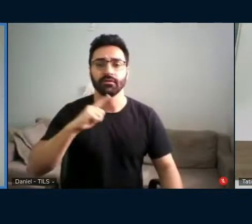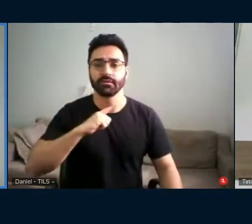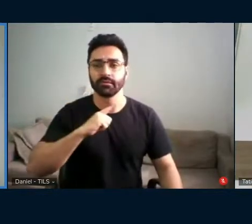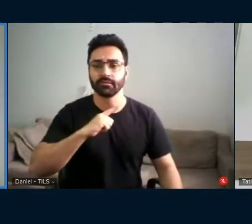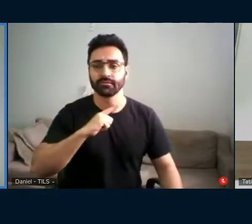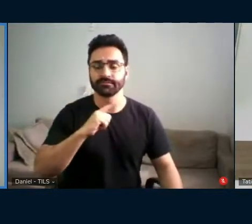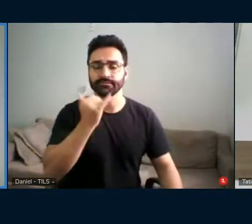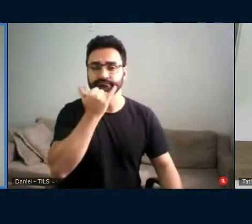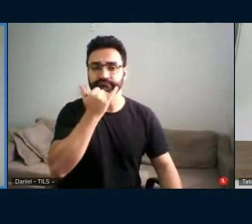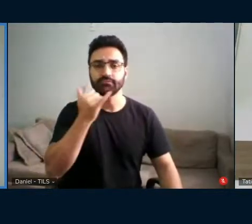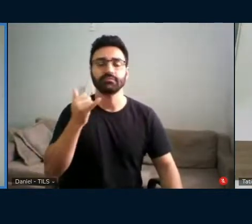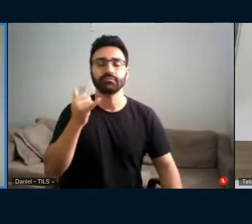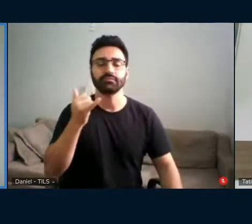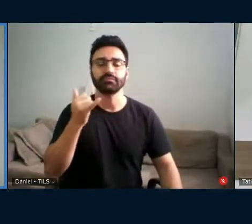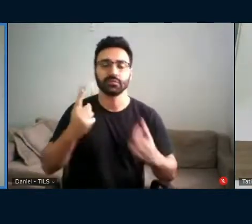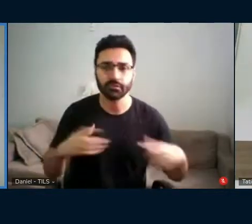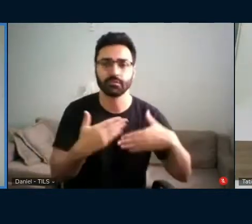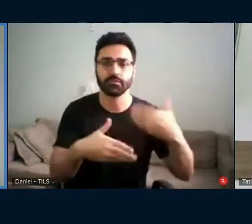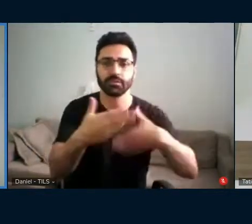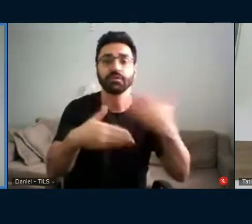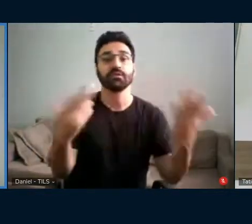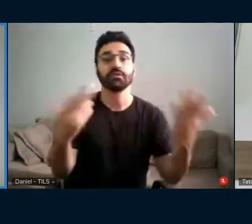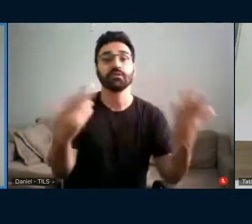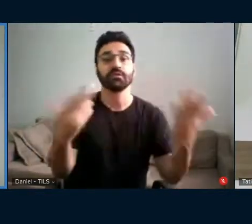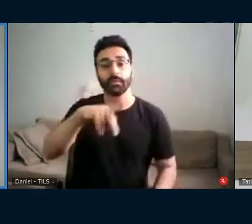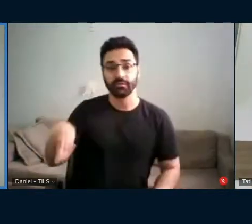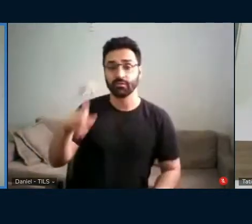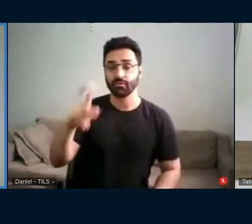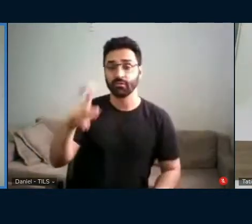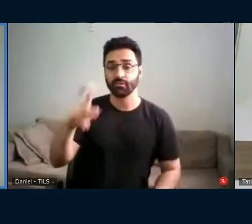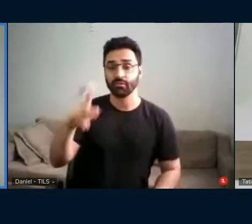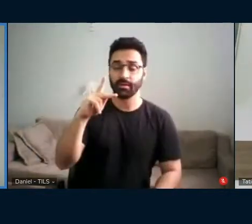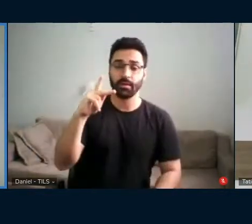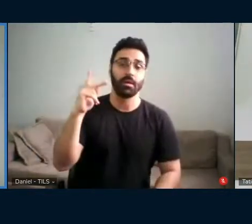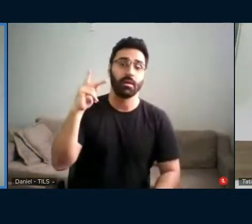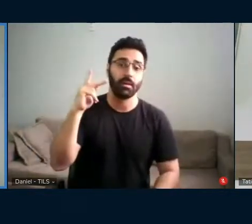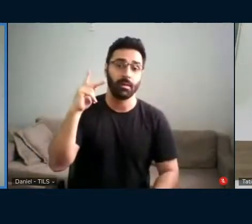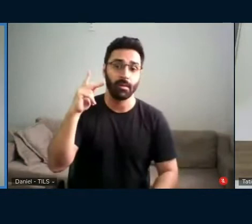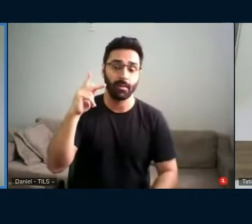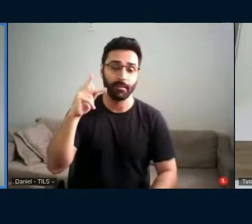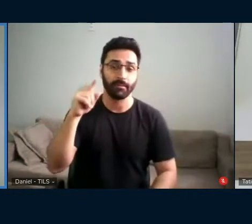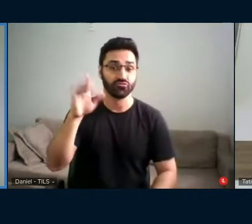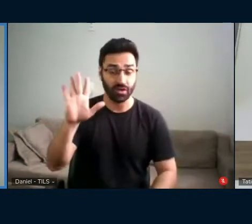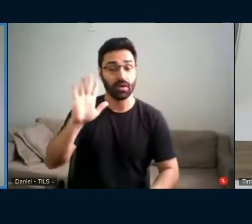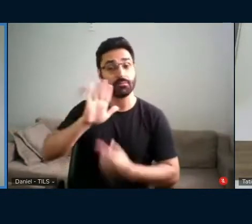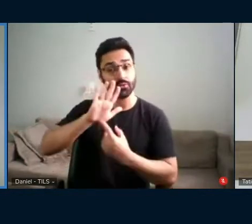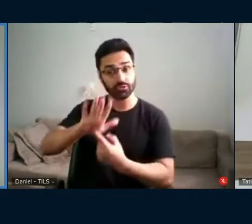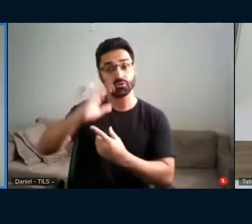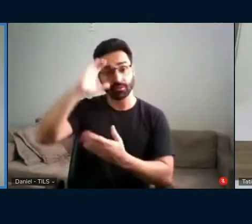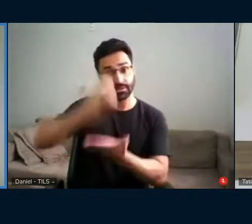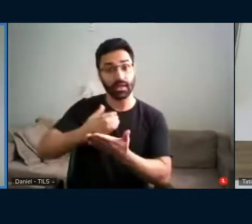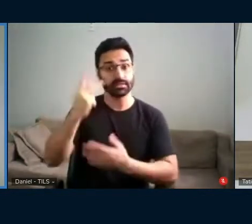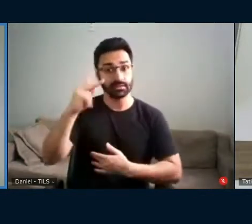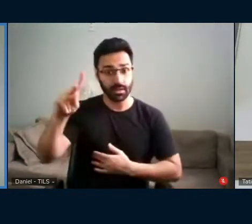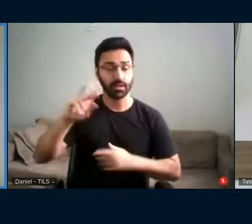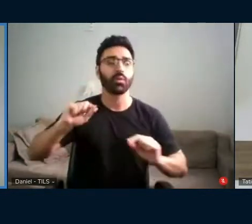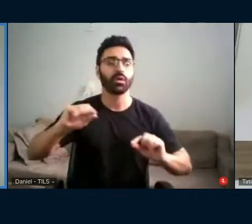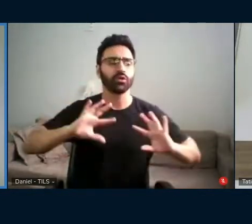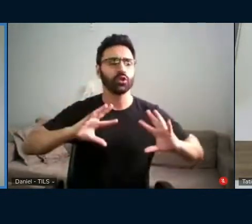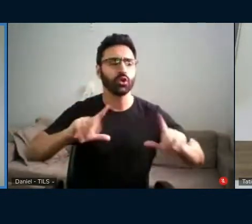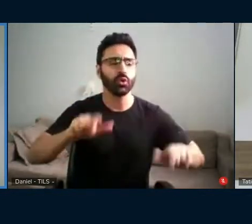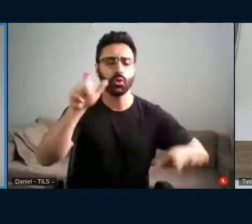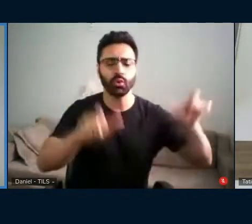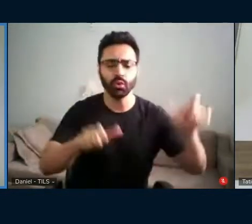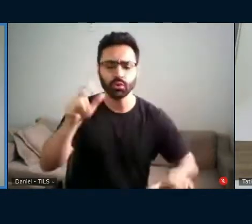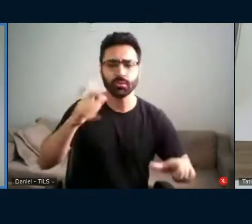desenvolver musicalmente. e a professora Patrícia Pederíva já demonstrou em sua tese que todo mundo, todo ser humano é